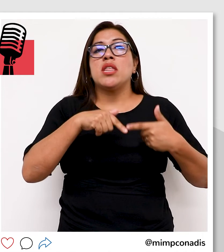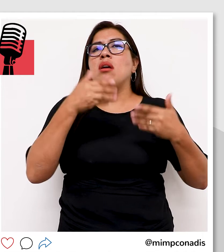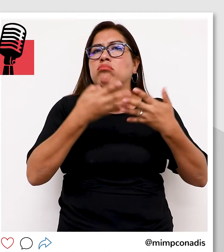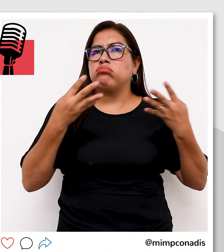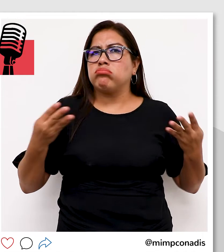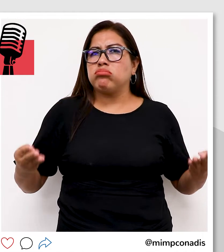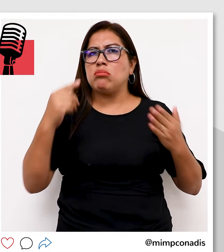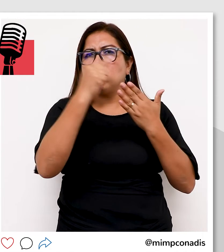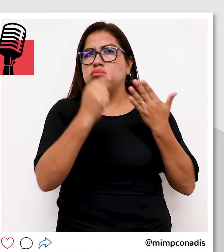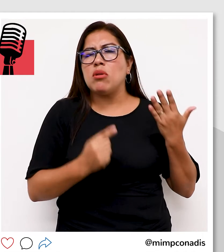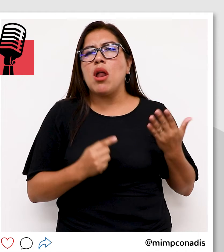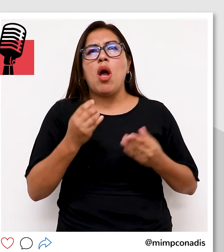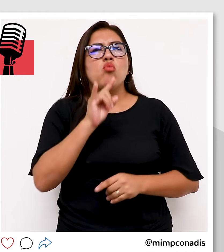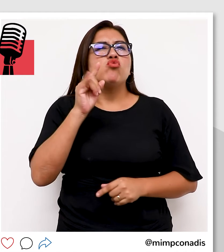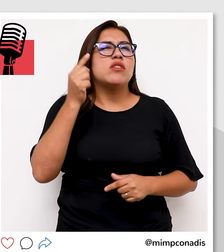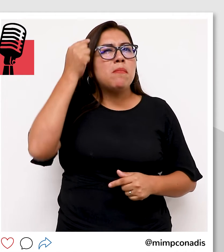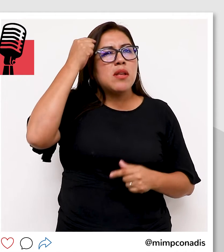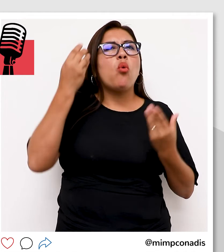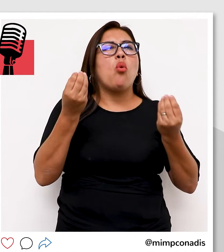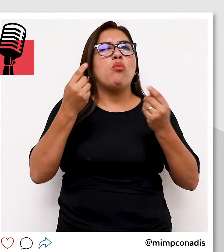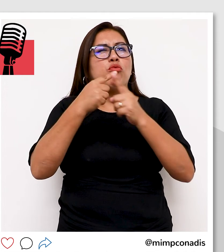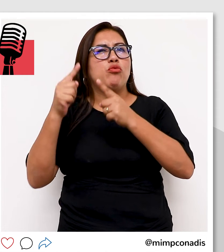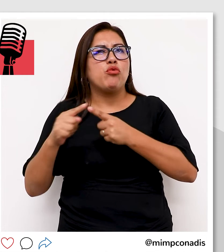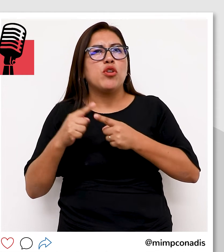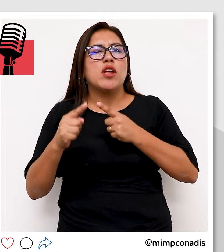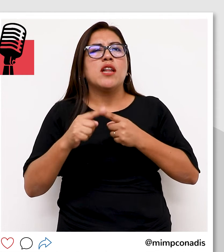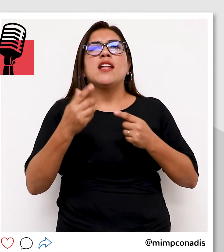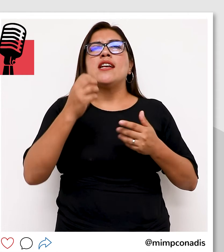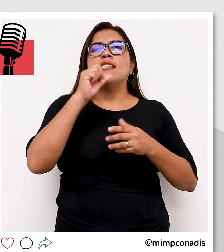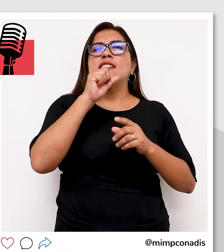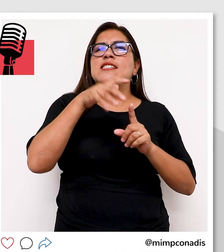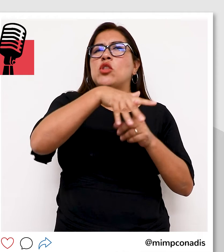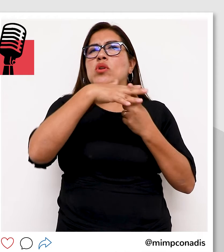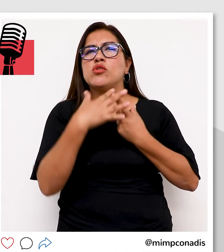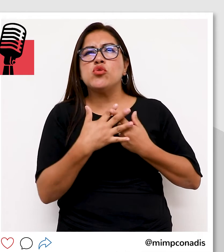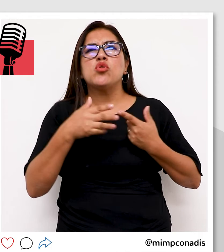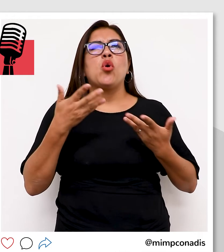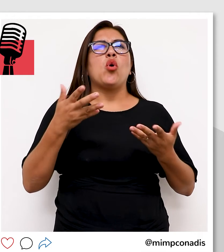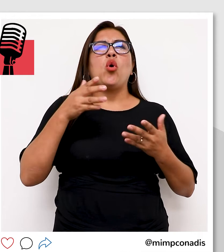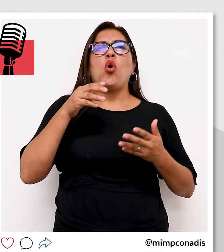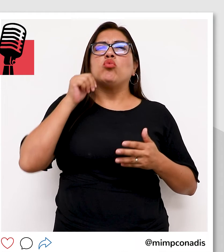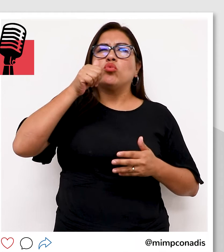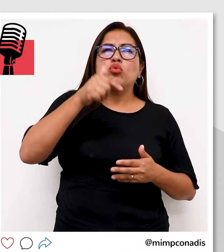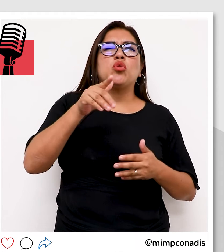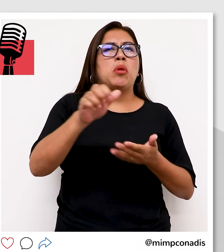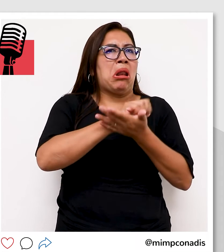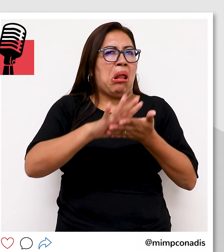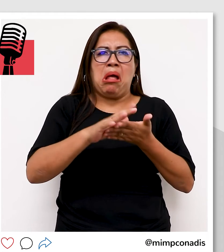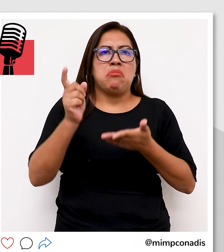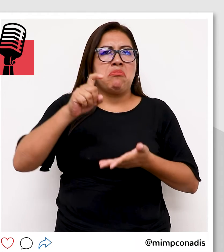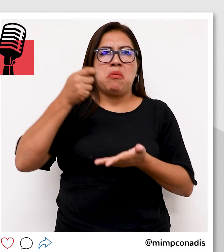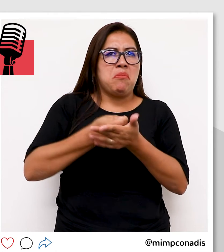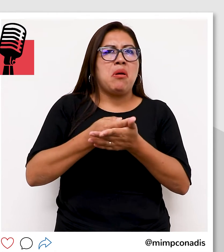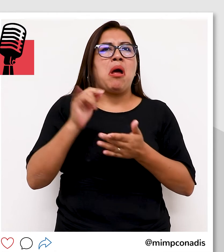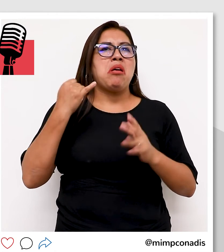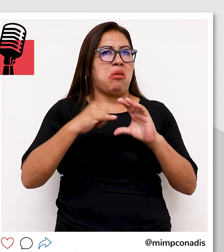tiene herramientas útiles pensadas para servir en cualquier situación cotidiana. Su descarga es gratuita y se puede utilizar sin